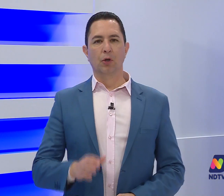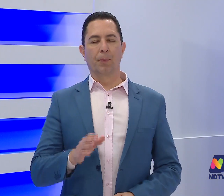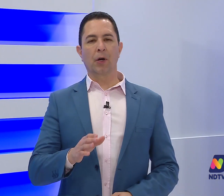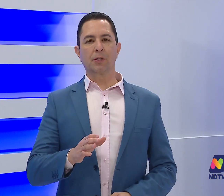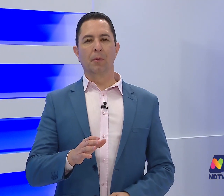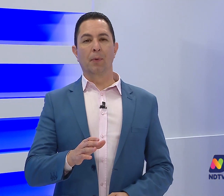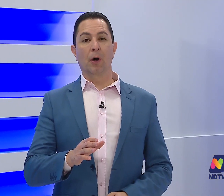No próximo bloco...